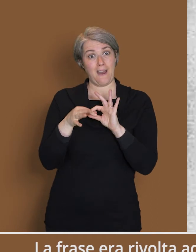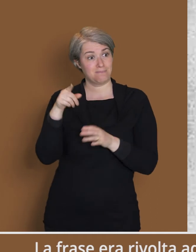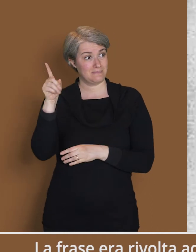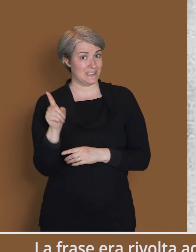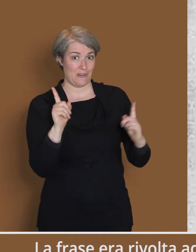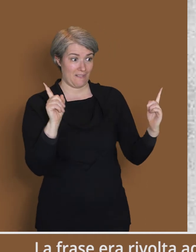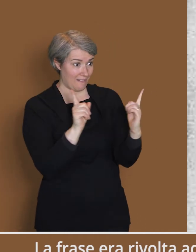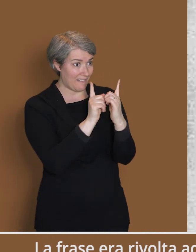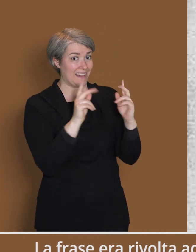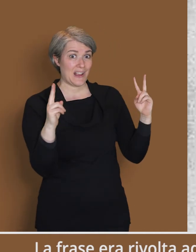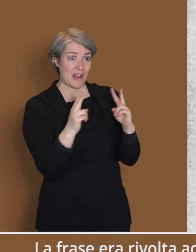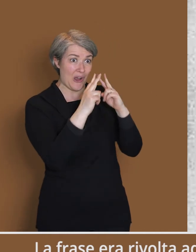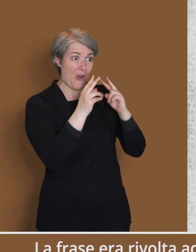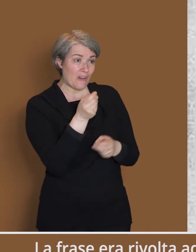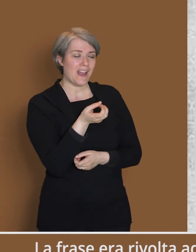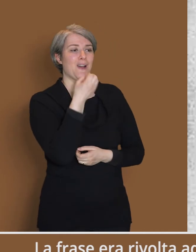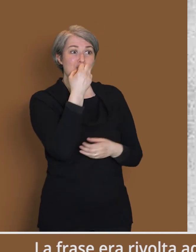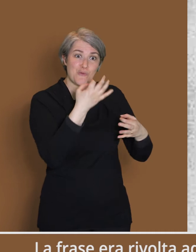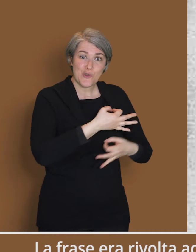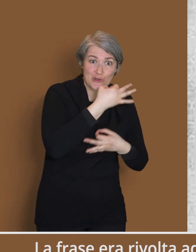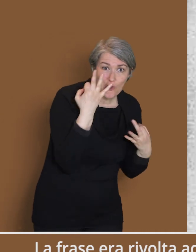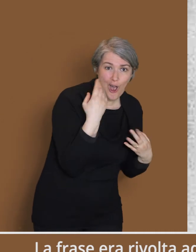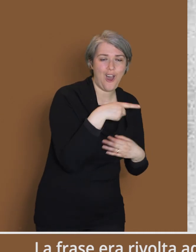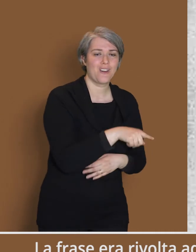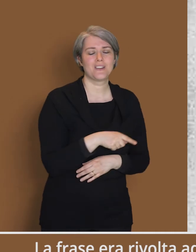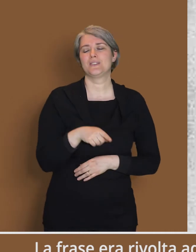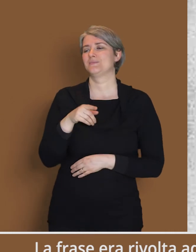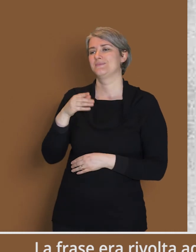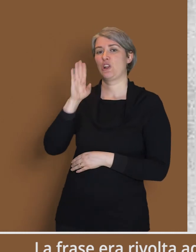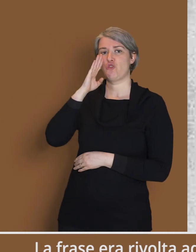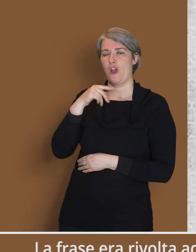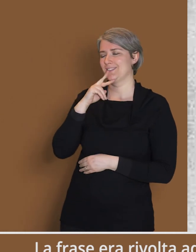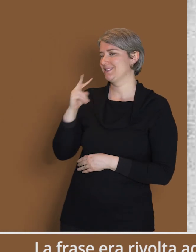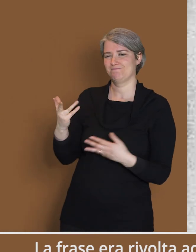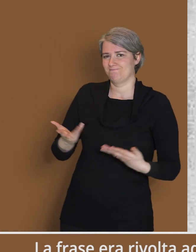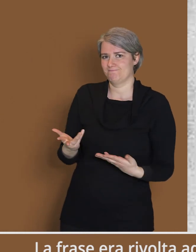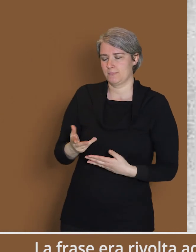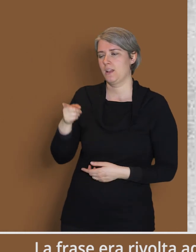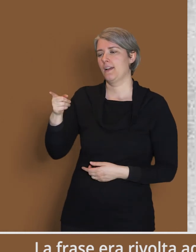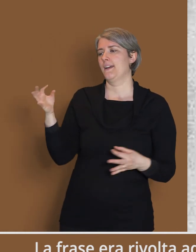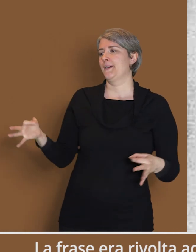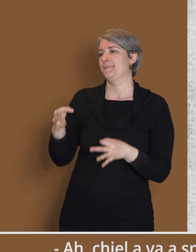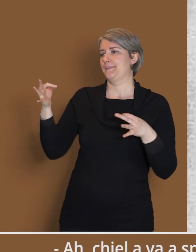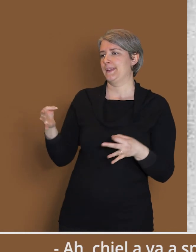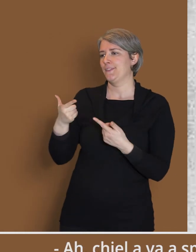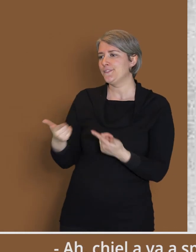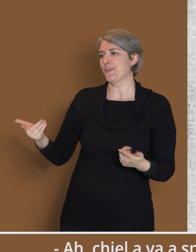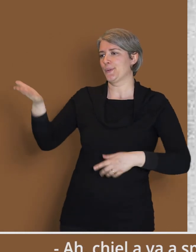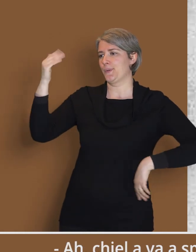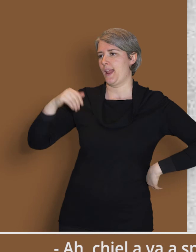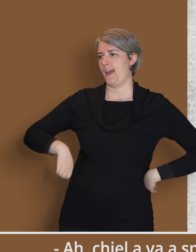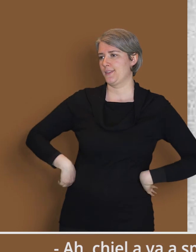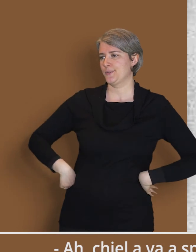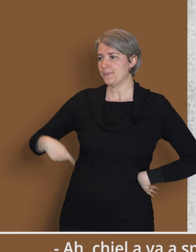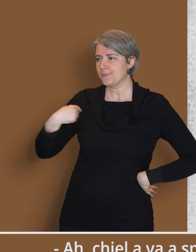La frase era rivolta ad un suo conoscente, che incontrandolo per la strada, gli aveva augurato il buongiorno. «Ah, chielava